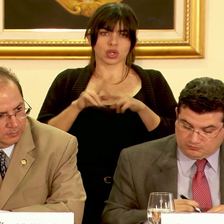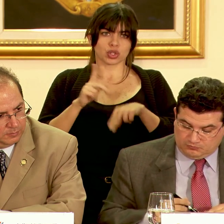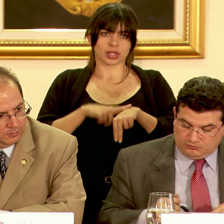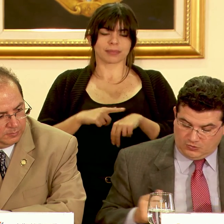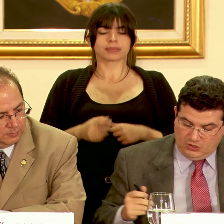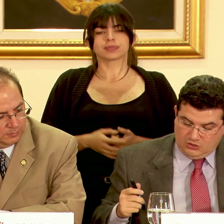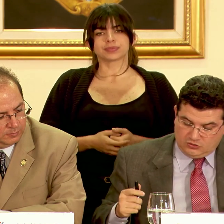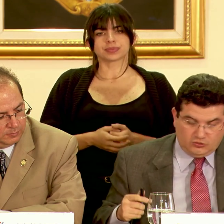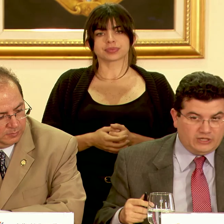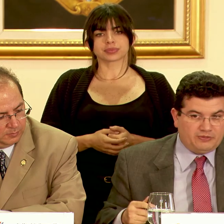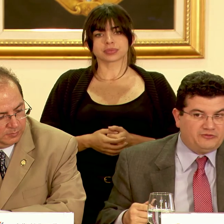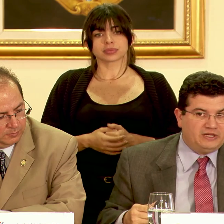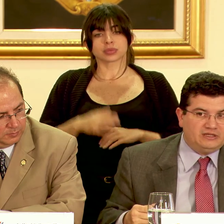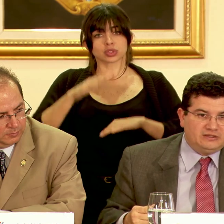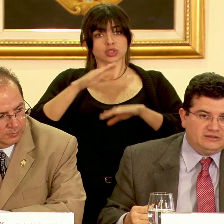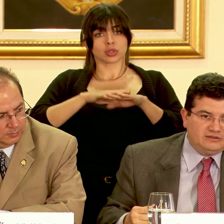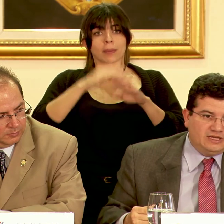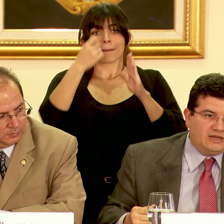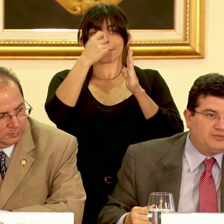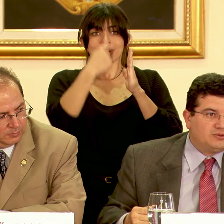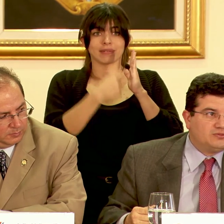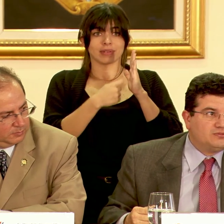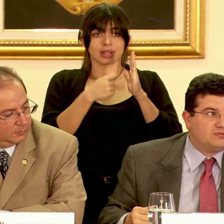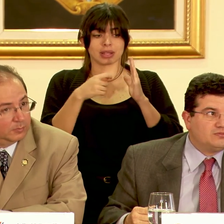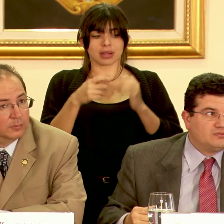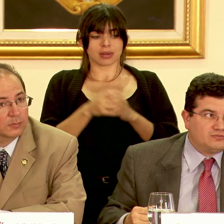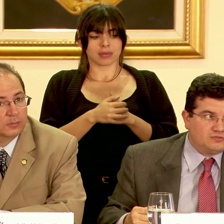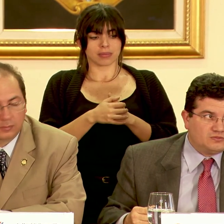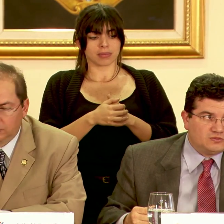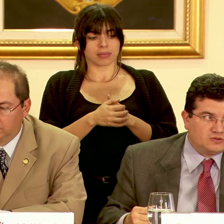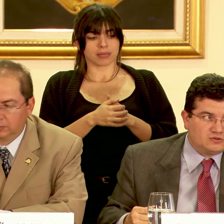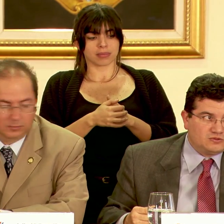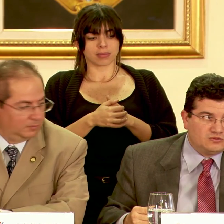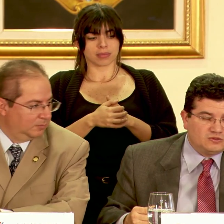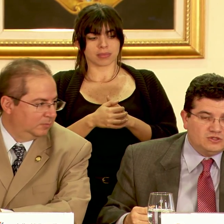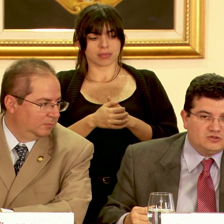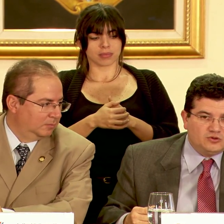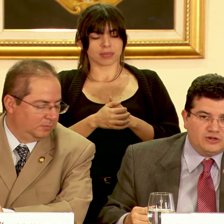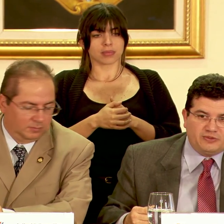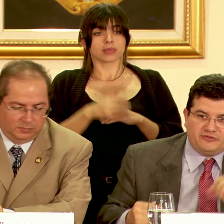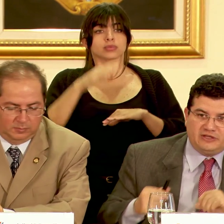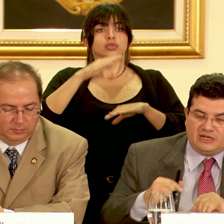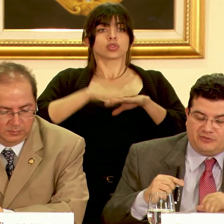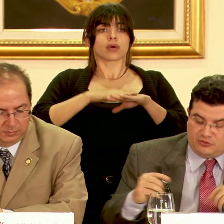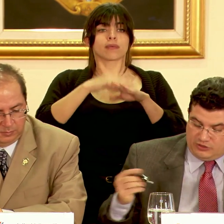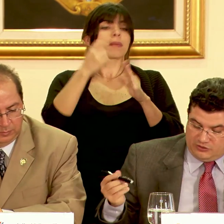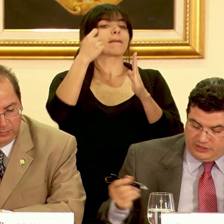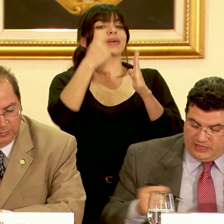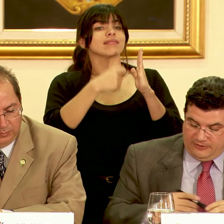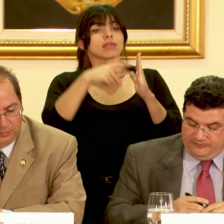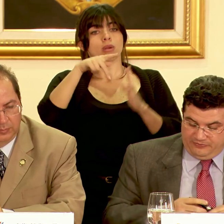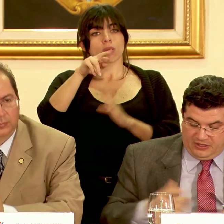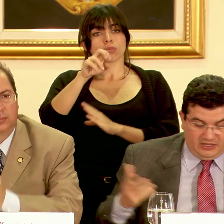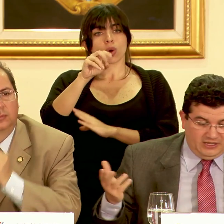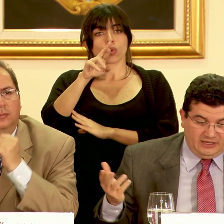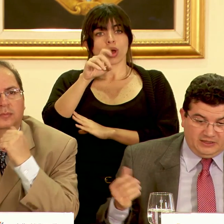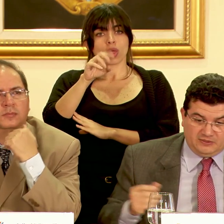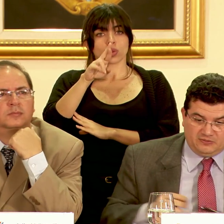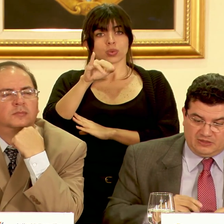sobre el perfil de la procuraduría